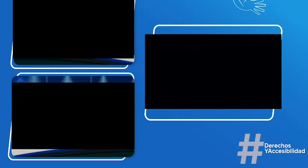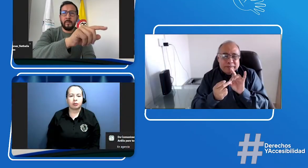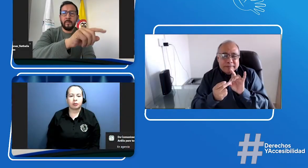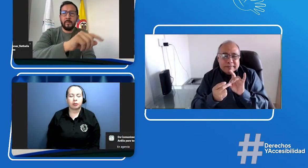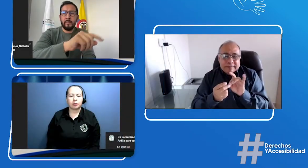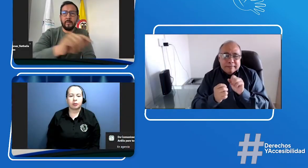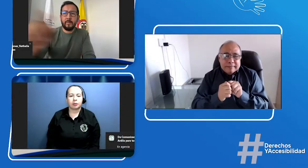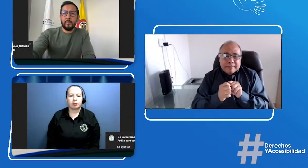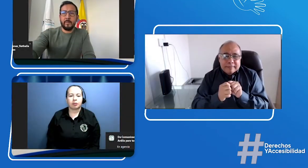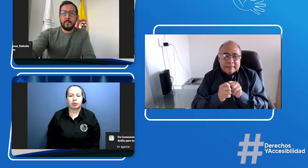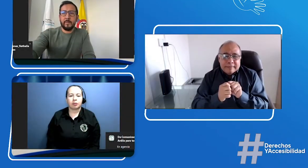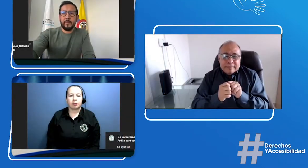Perfecto.